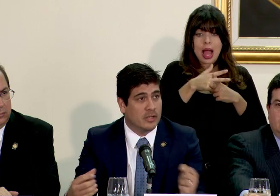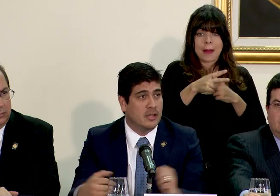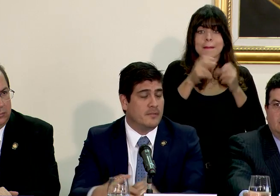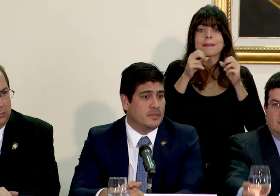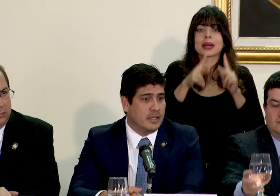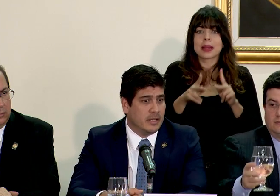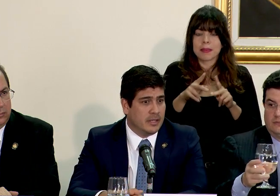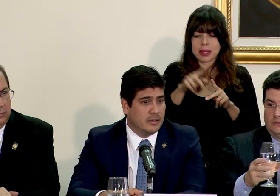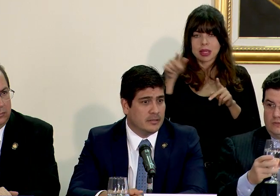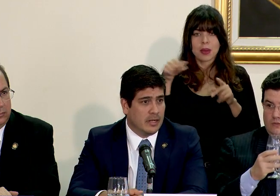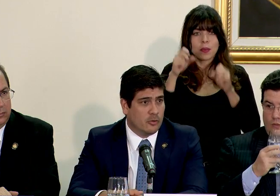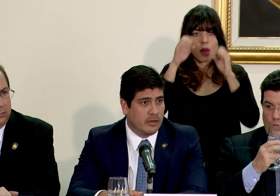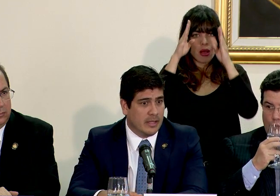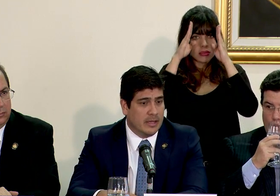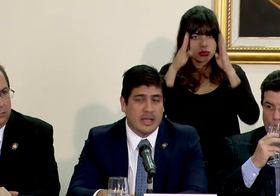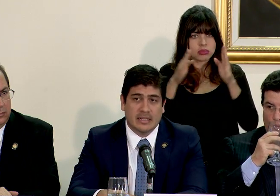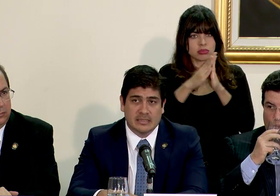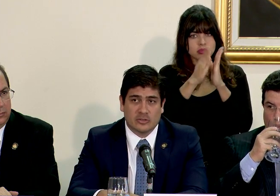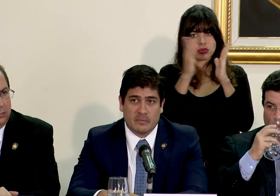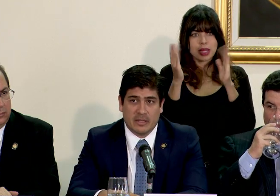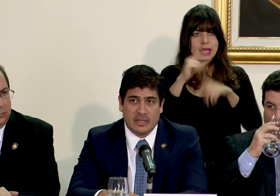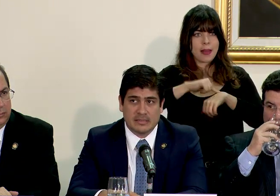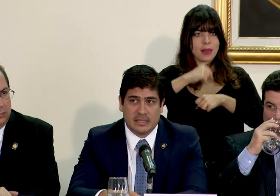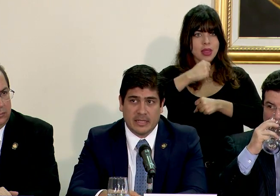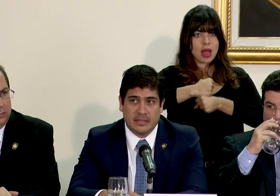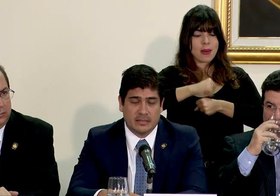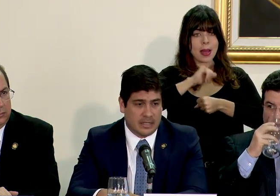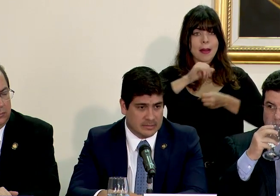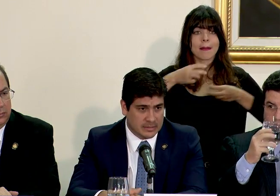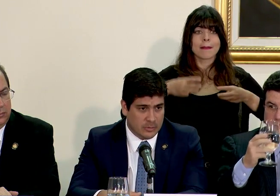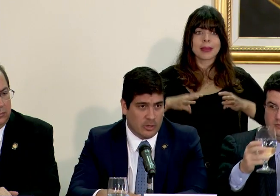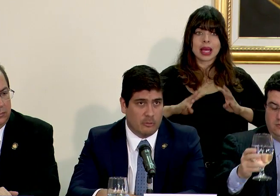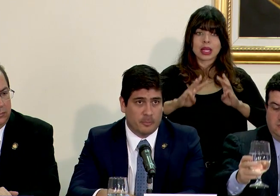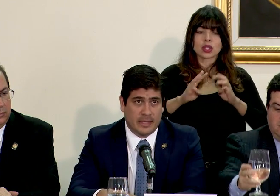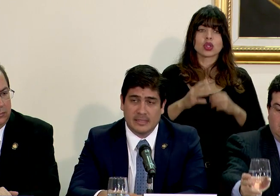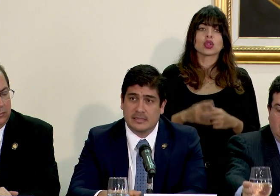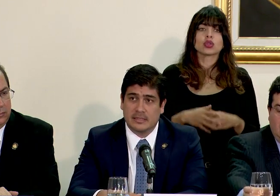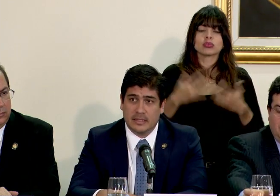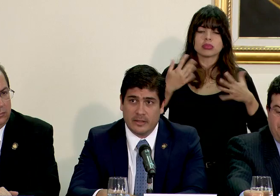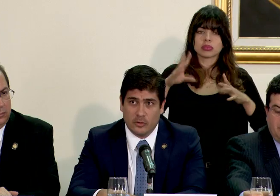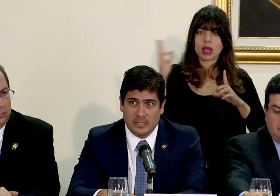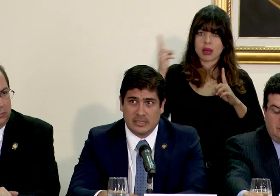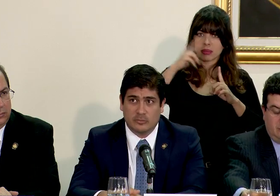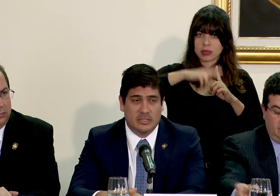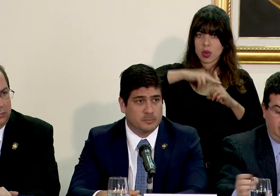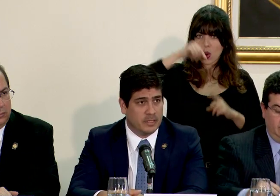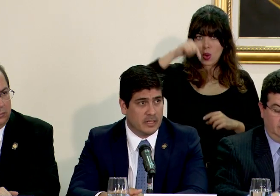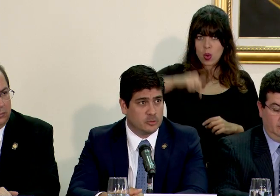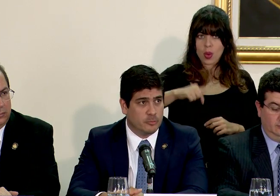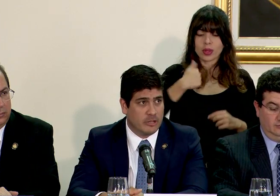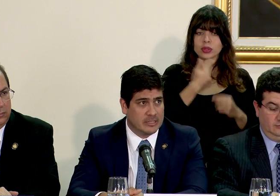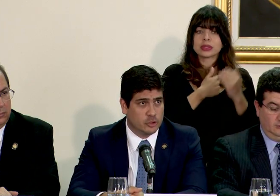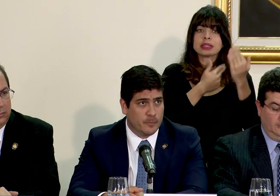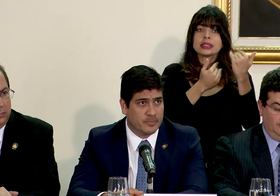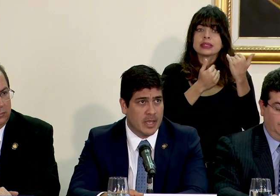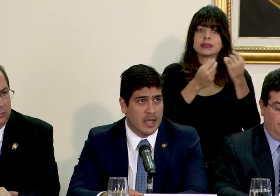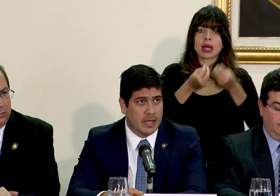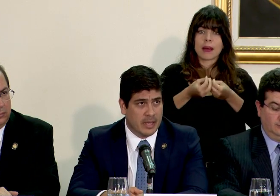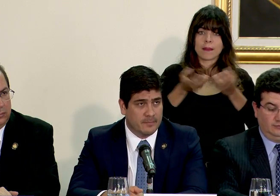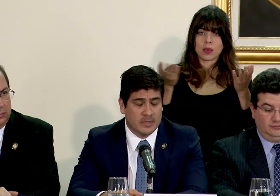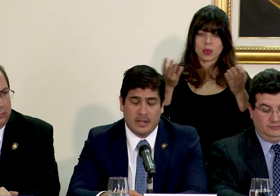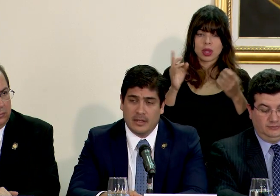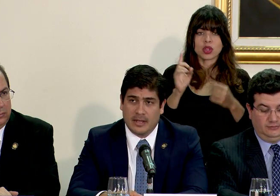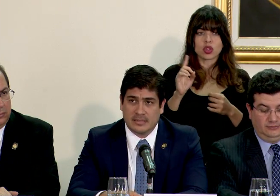cobertura de la jornada. Estas son las medidas que han sido adoptadas el día de hoy, estamos a la espera de su publicación